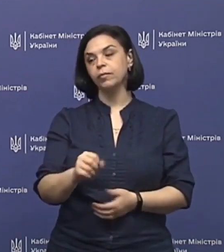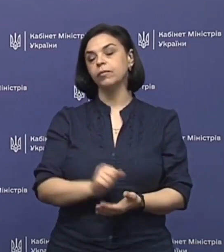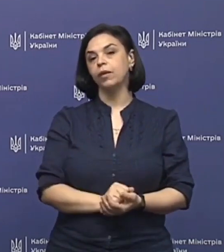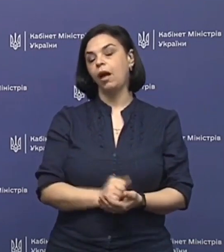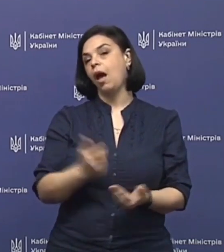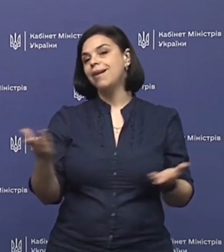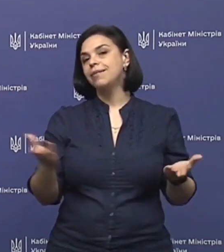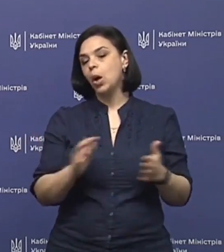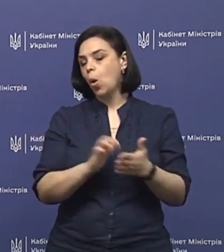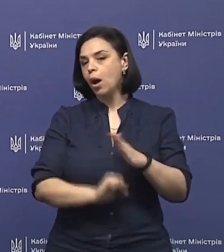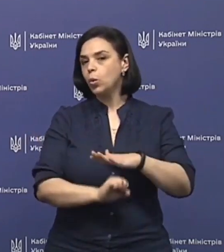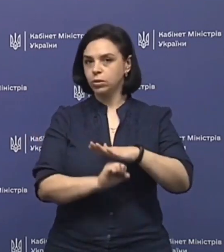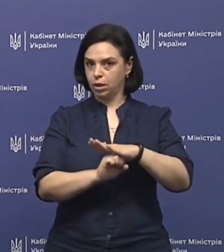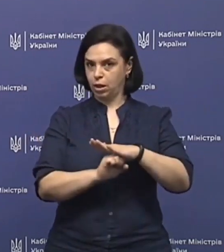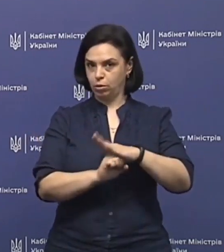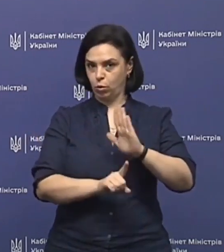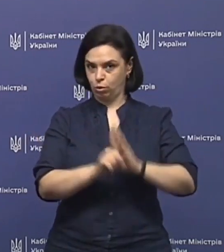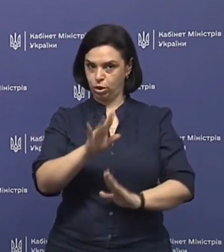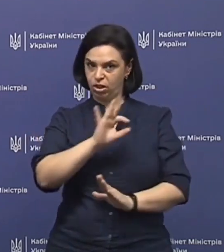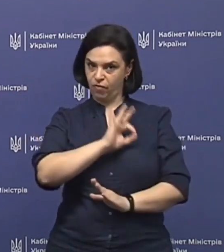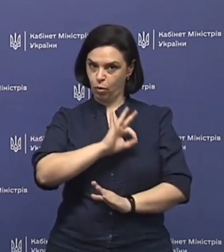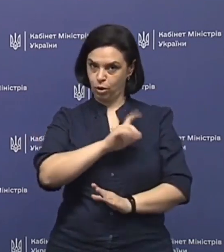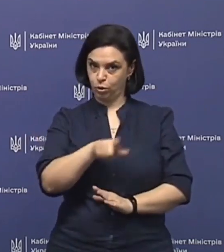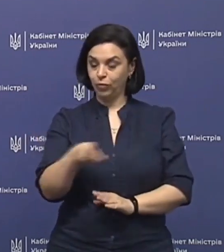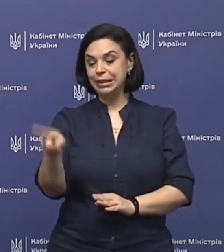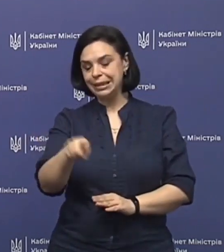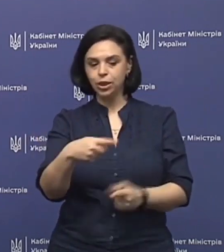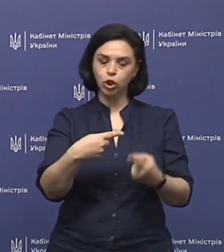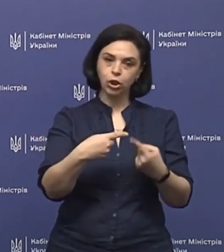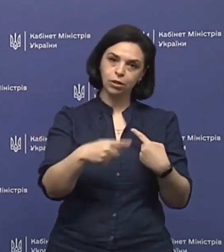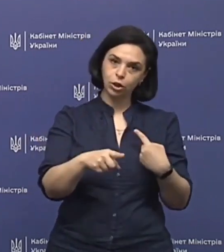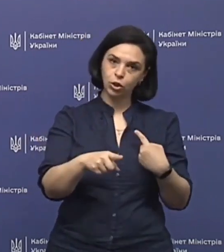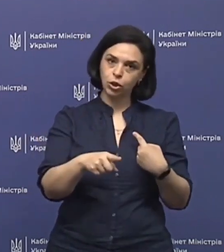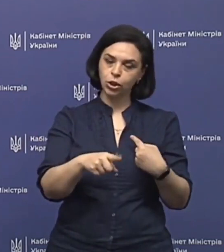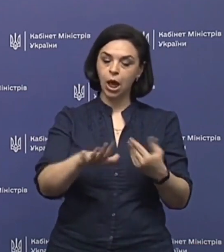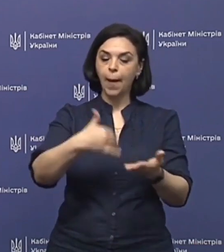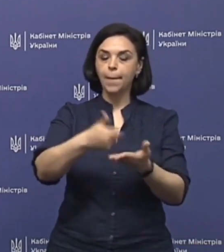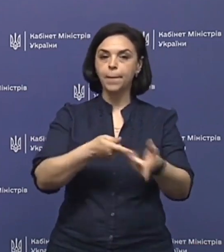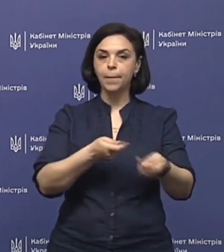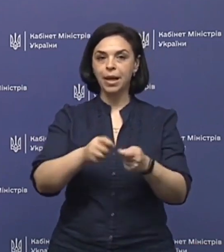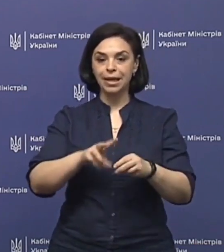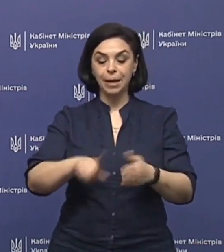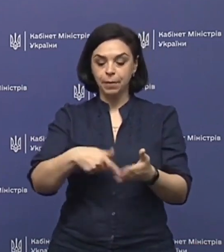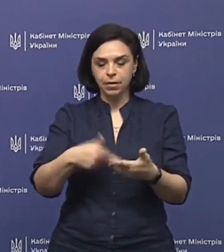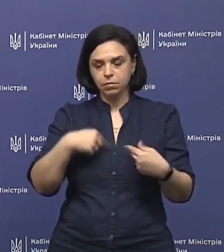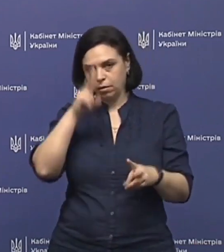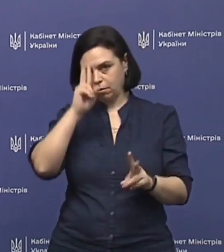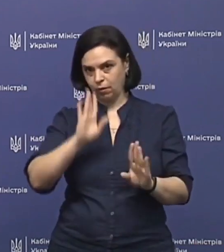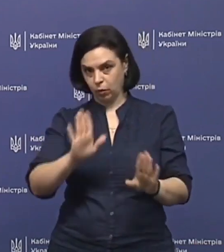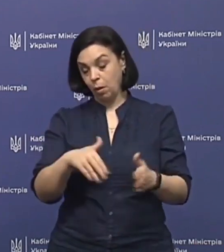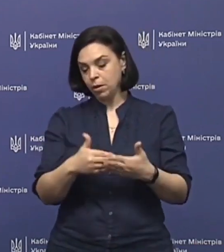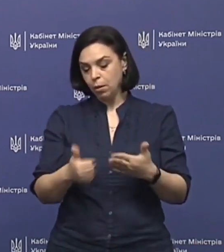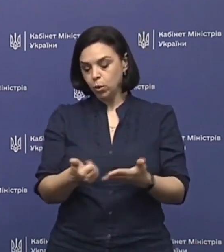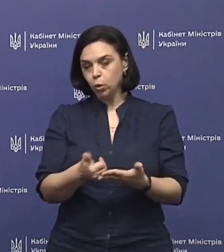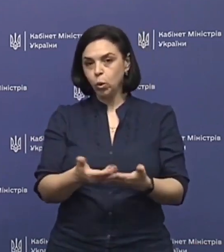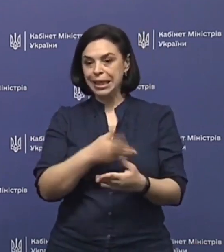Яку аргументацію почали використовувати ті чи інші мери міст, мені невідомо. Принаймні